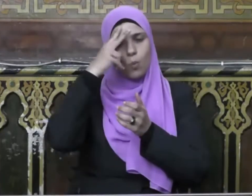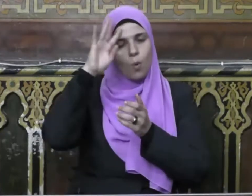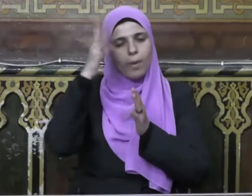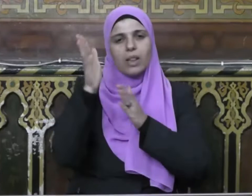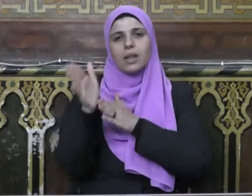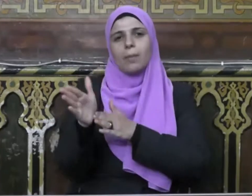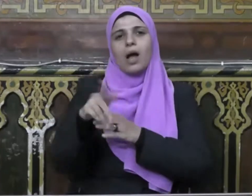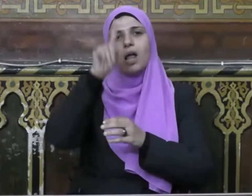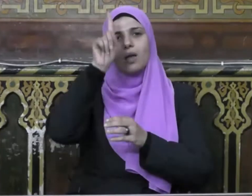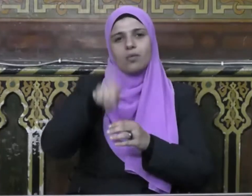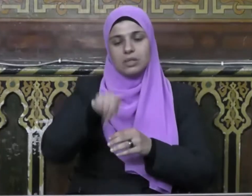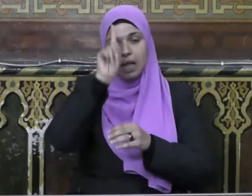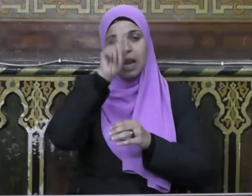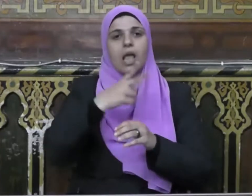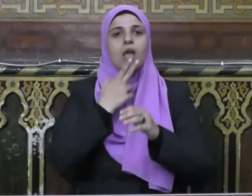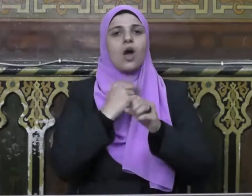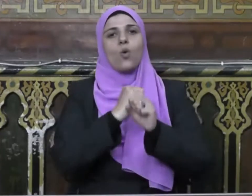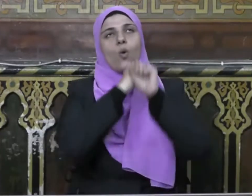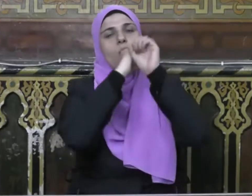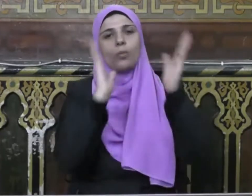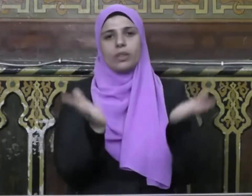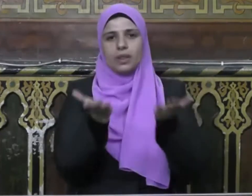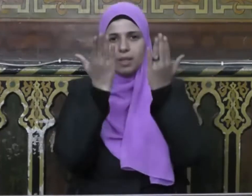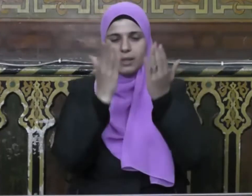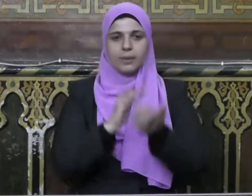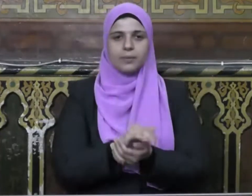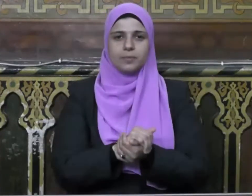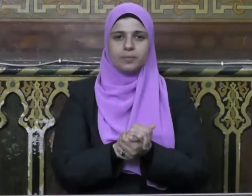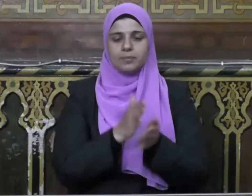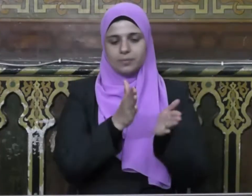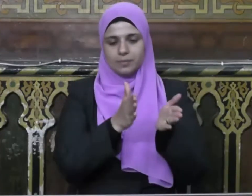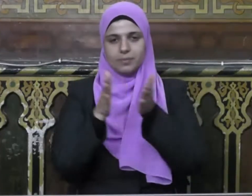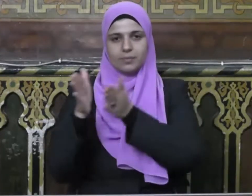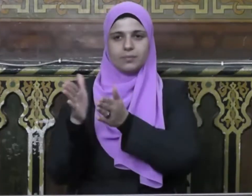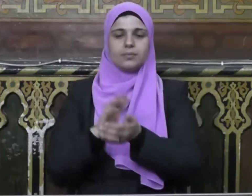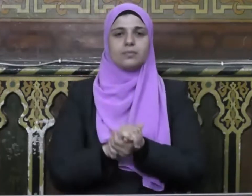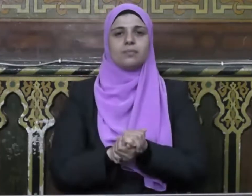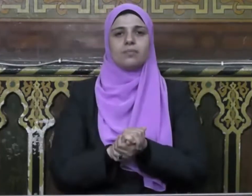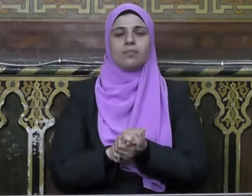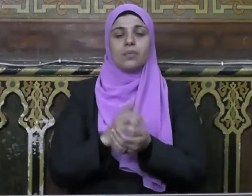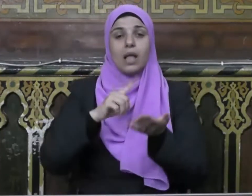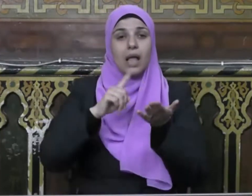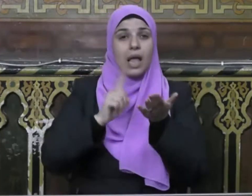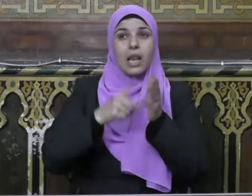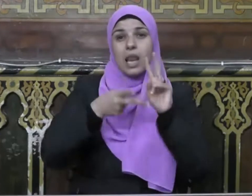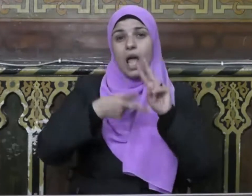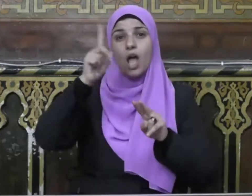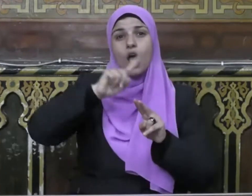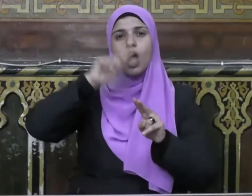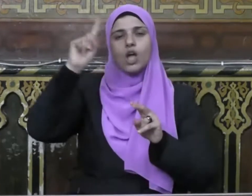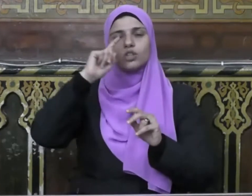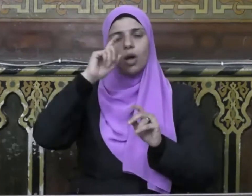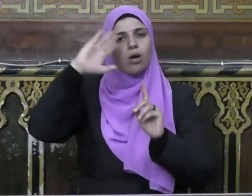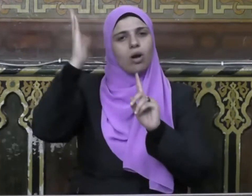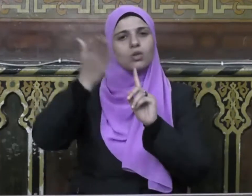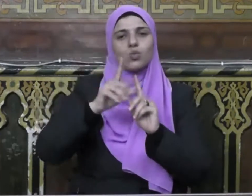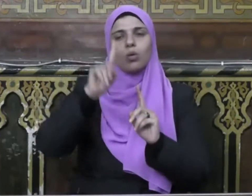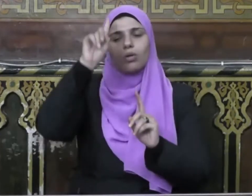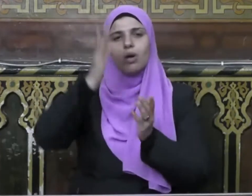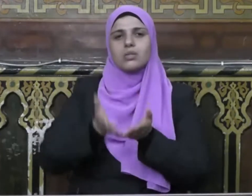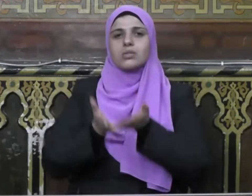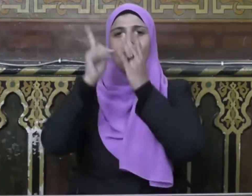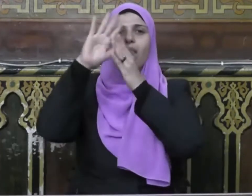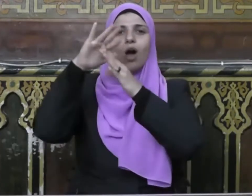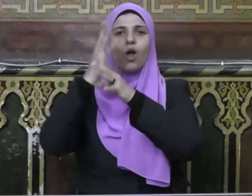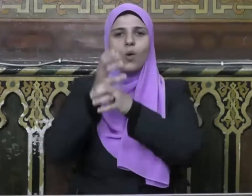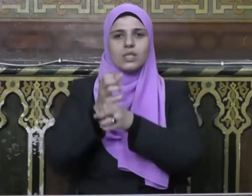آله وصحبه ومن تبعهم بإحسانٍ إلى يوم الدين وبعد فإن هجرة رسول